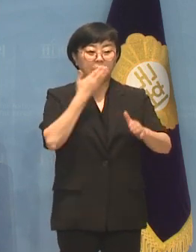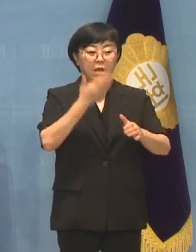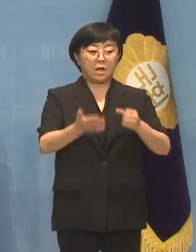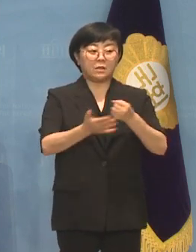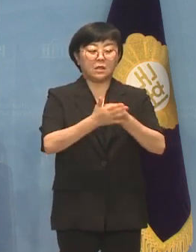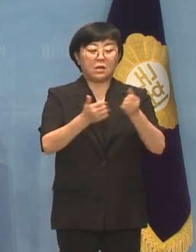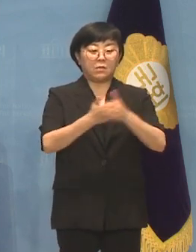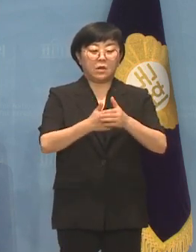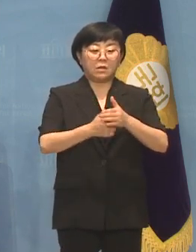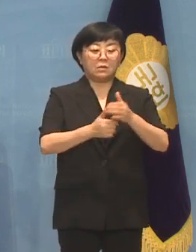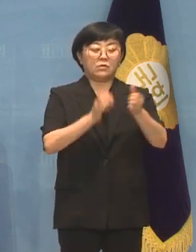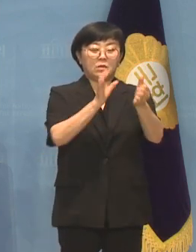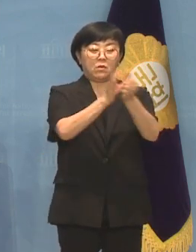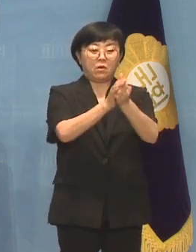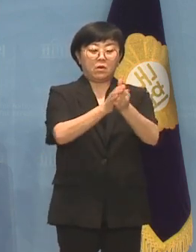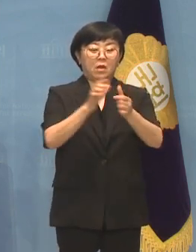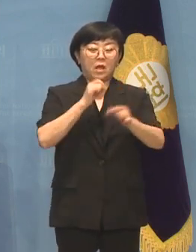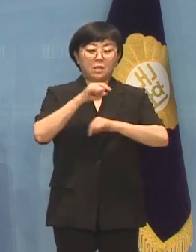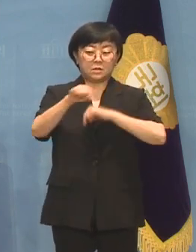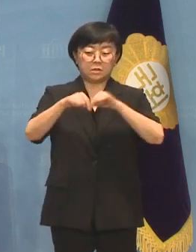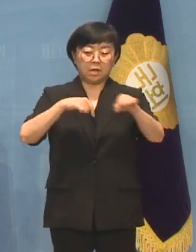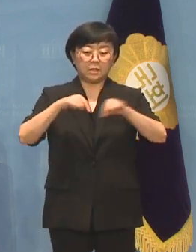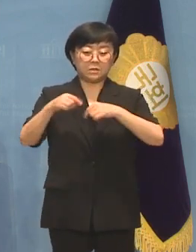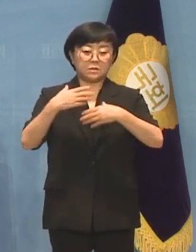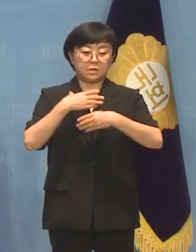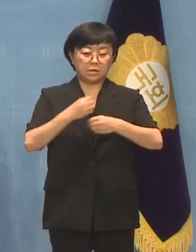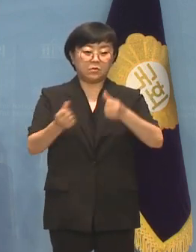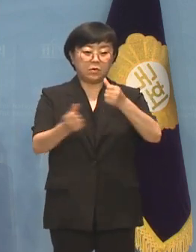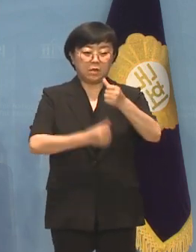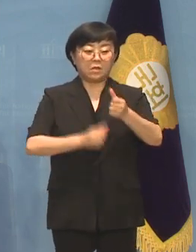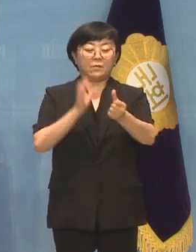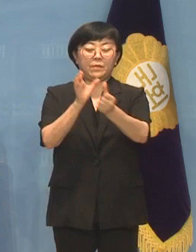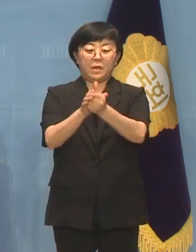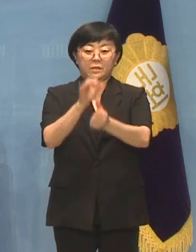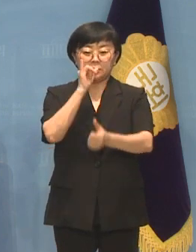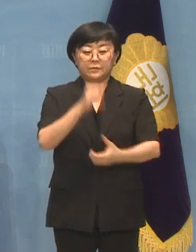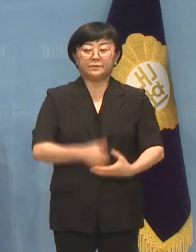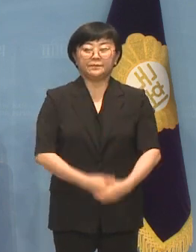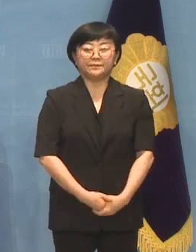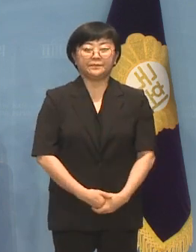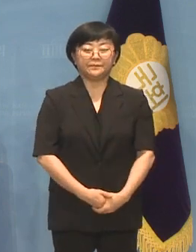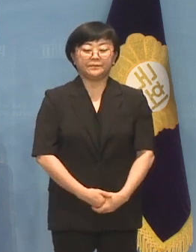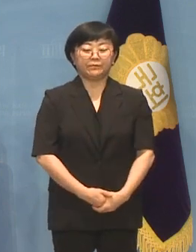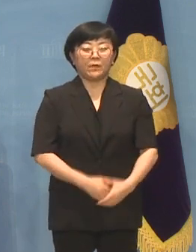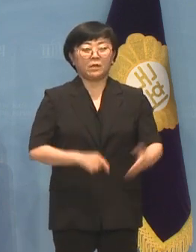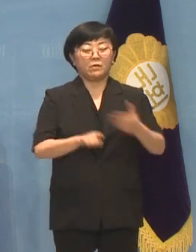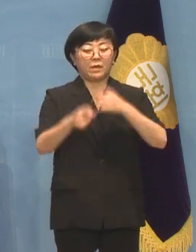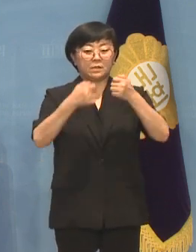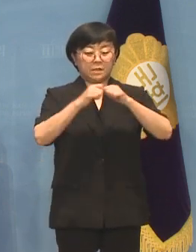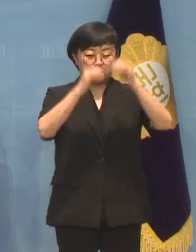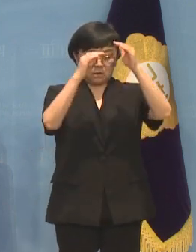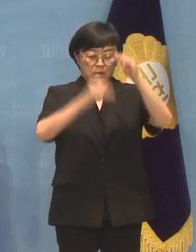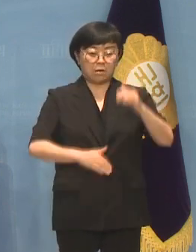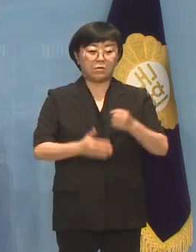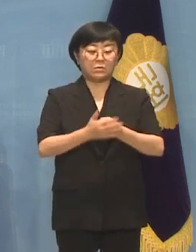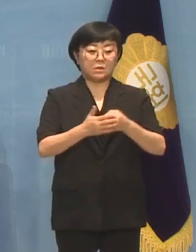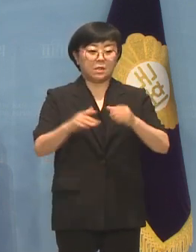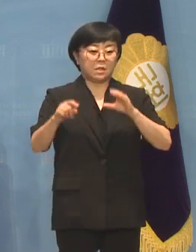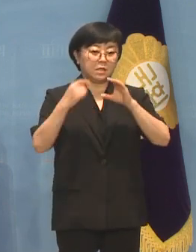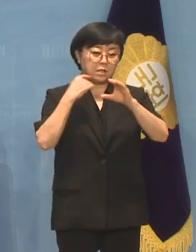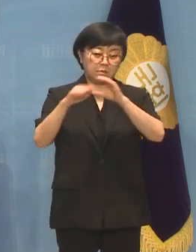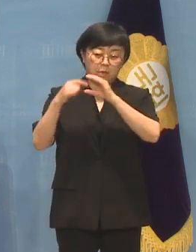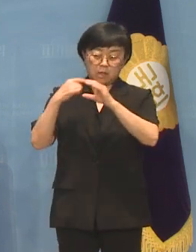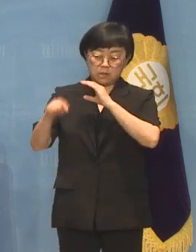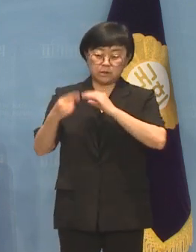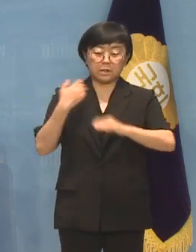소관위원회인 행정안전위원회로 해부되었습니다 기타 자세한 사항은 이메일을